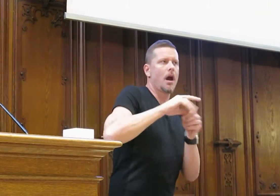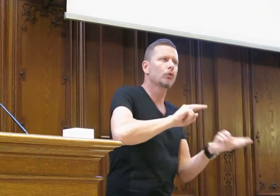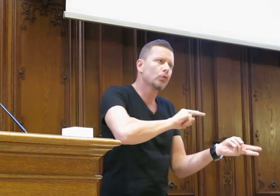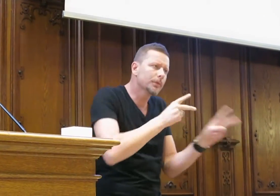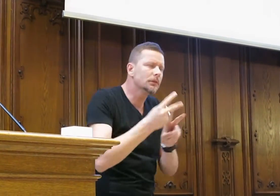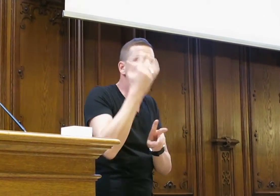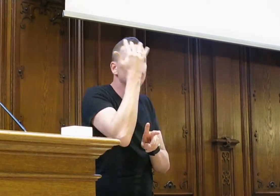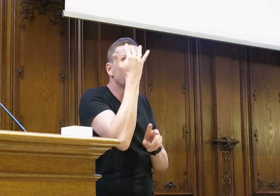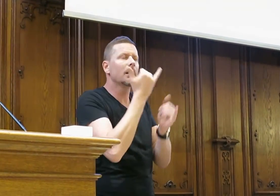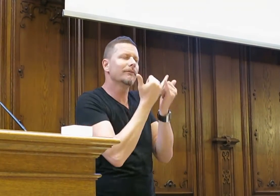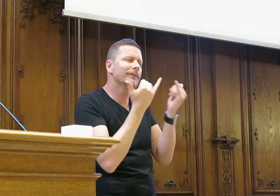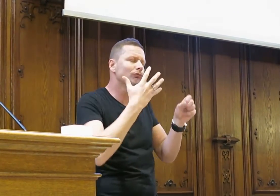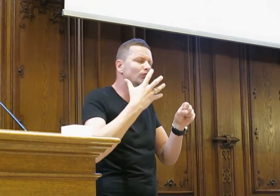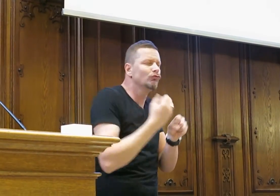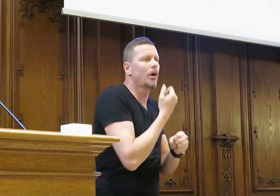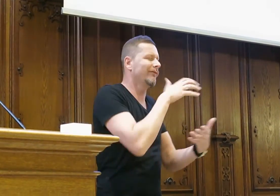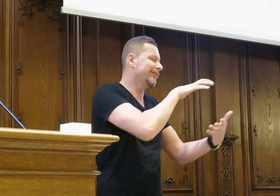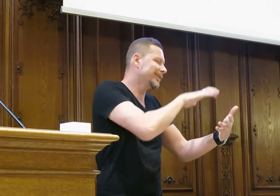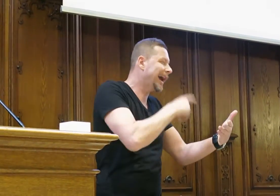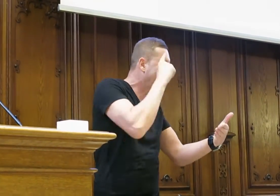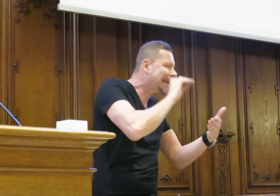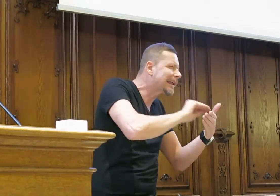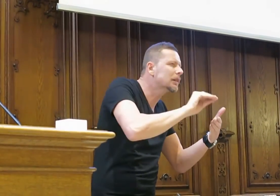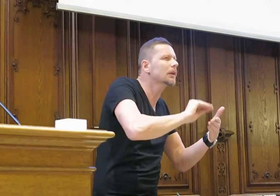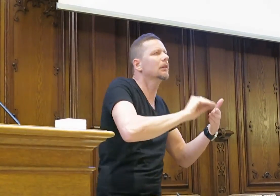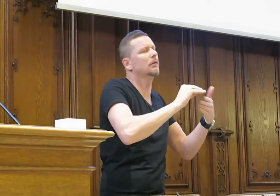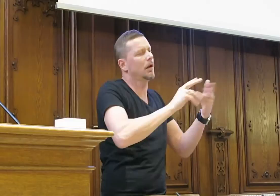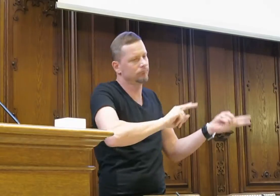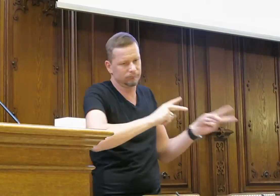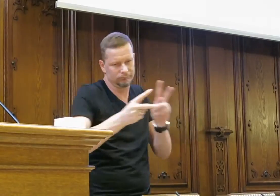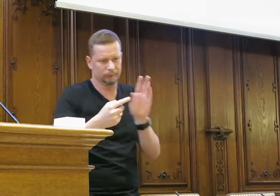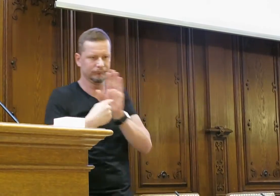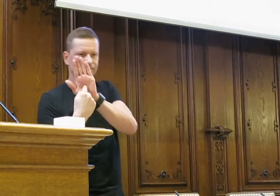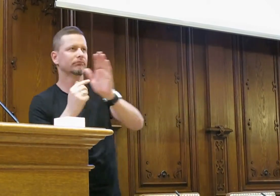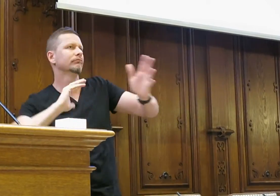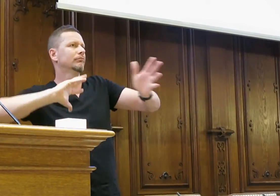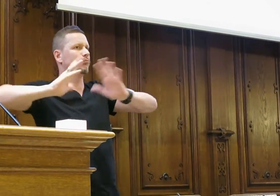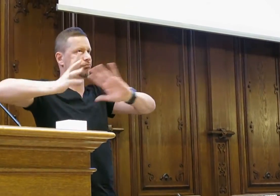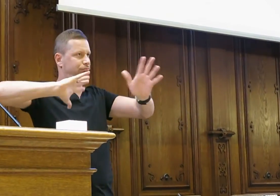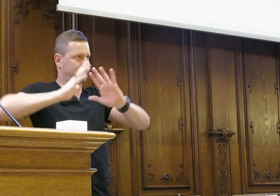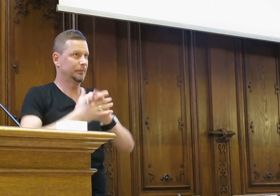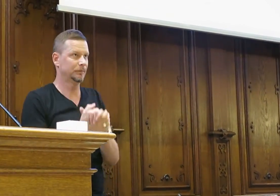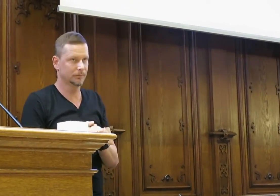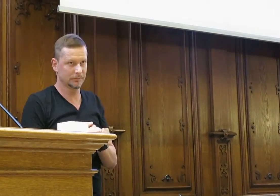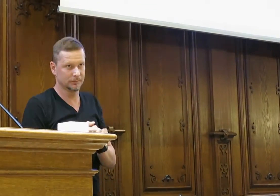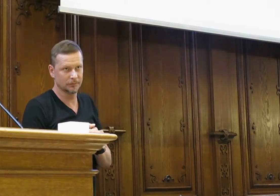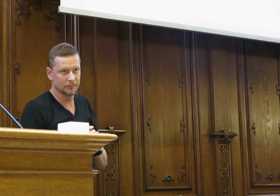für uns beide, wirklich uns zu überlegen, wie kann man ein deutsches Gedicht oder einen deutschen Beitrag wirklich